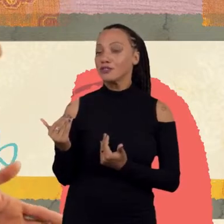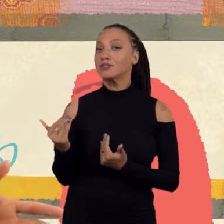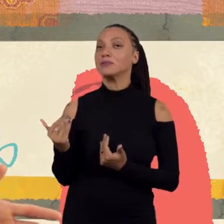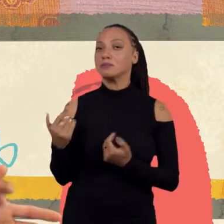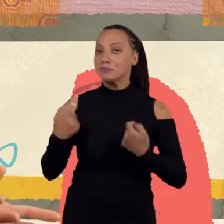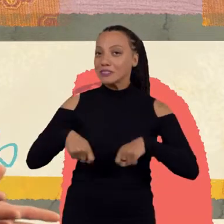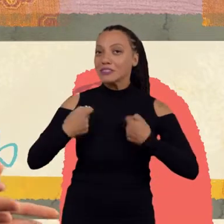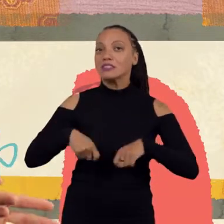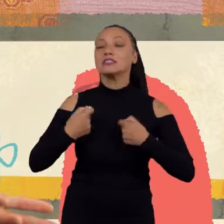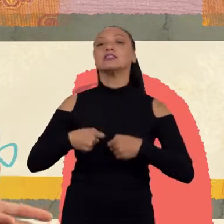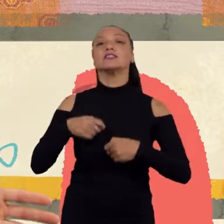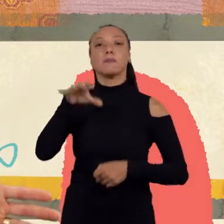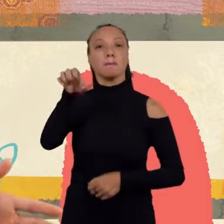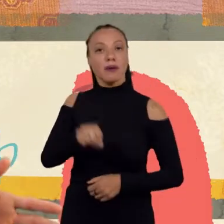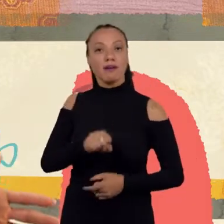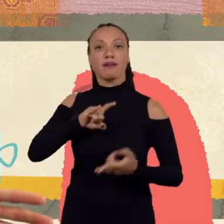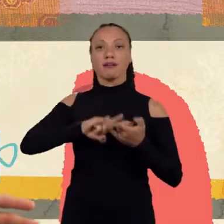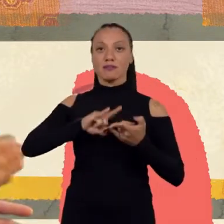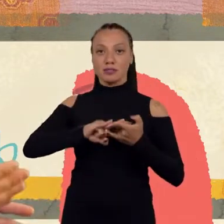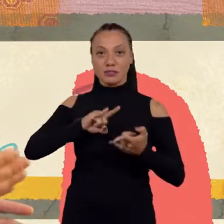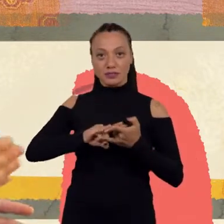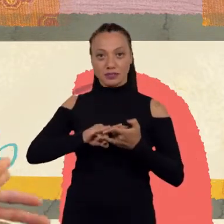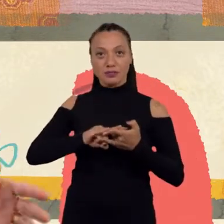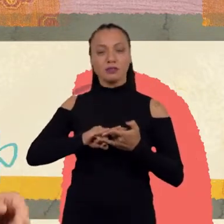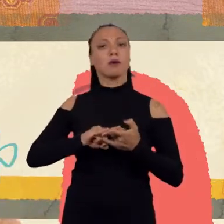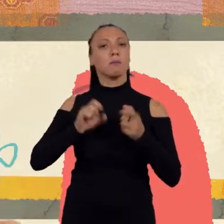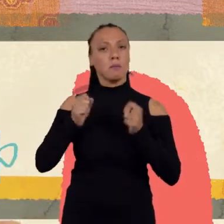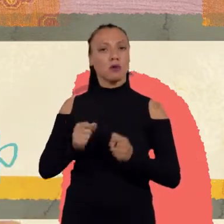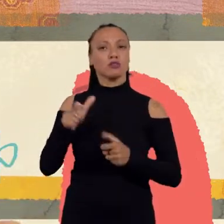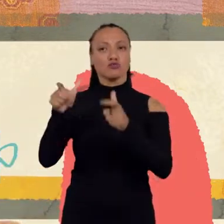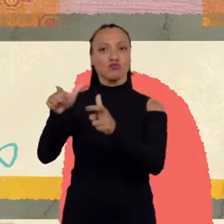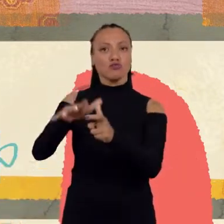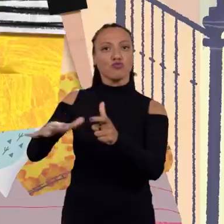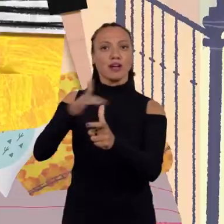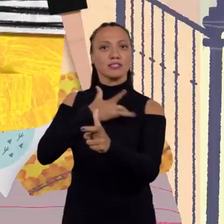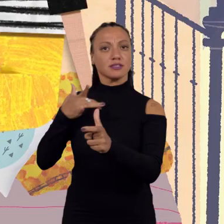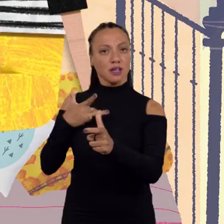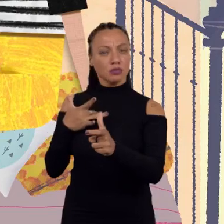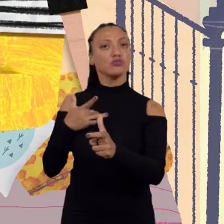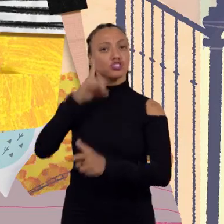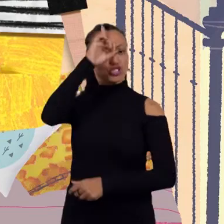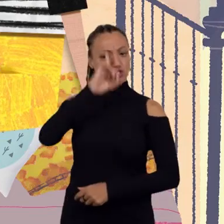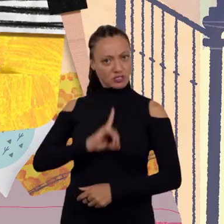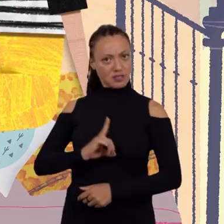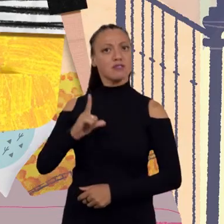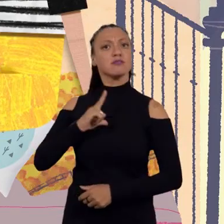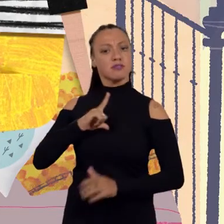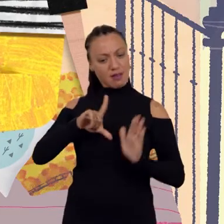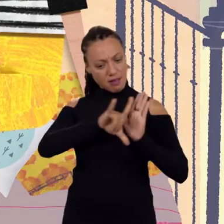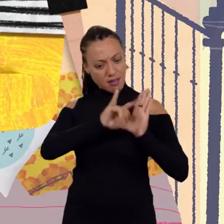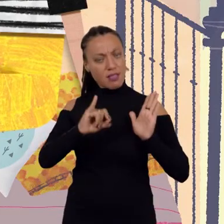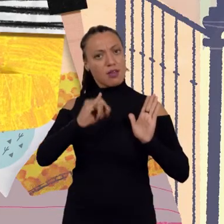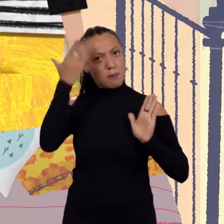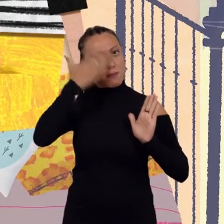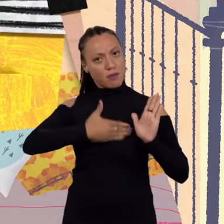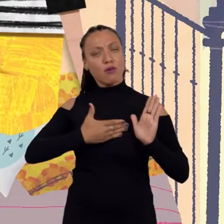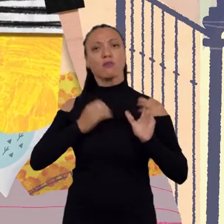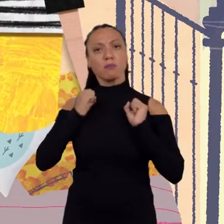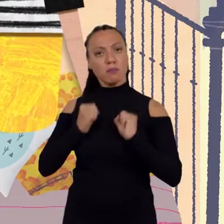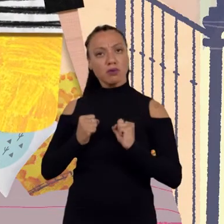busque os preservativos, vá ao serviço de saúde, saiba que é o seu direito. A lei permite, e é